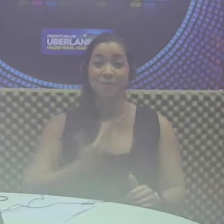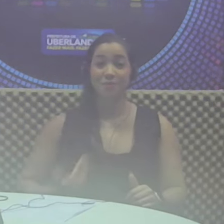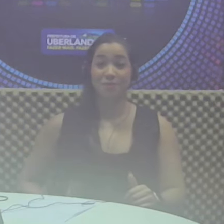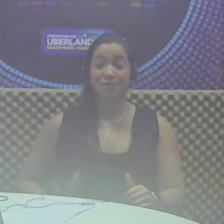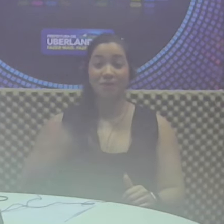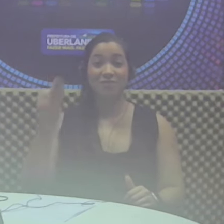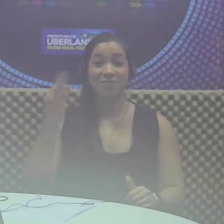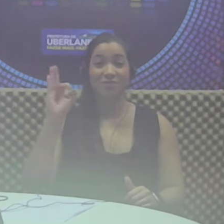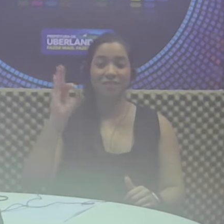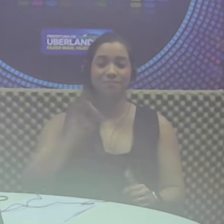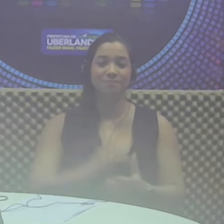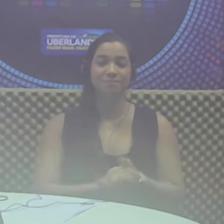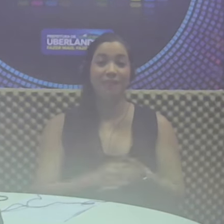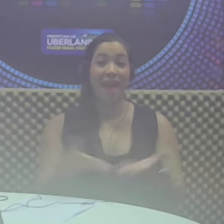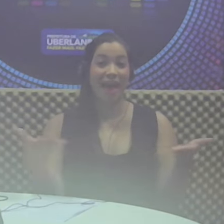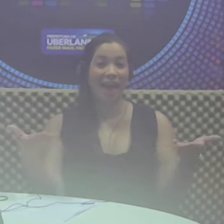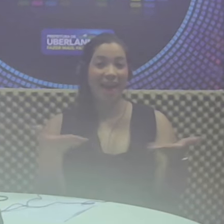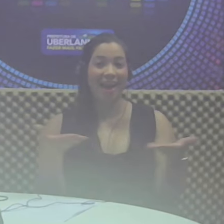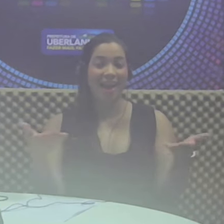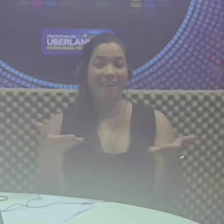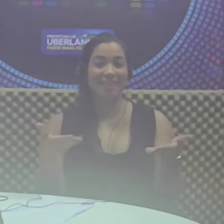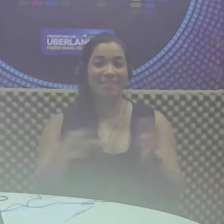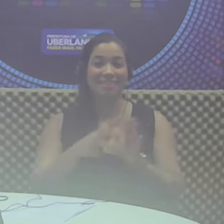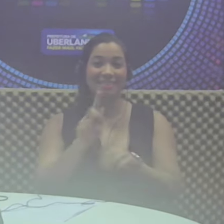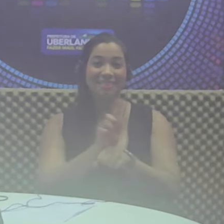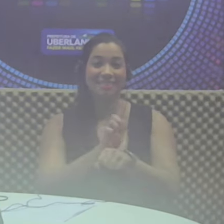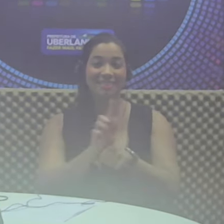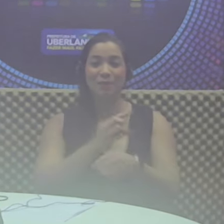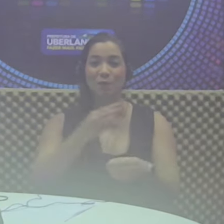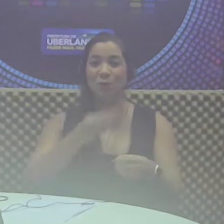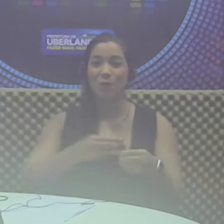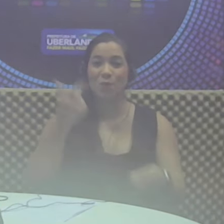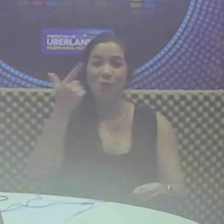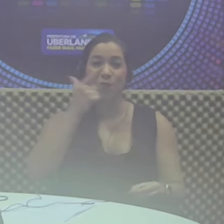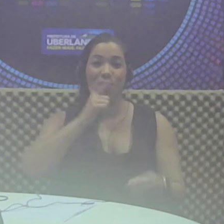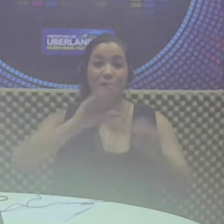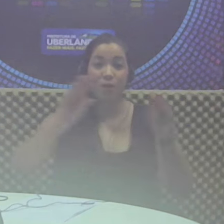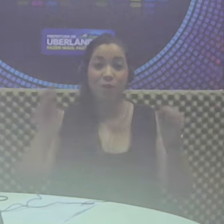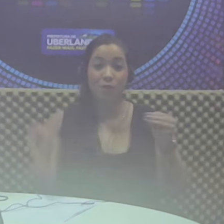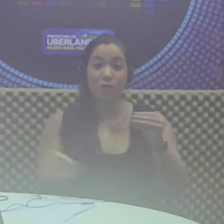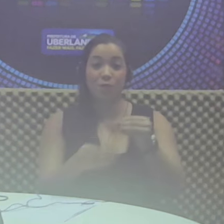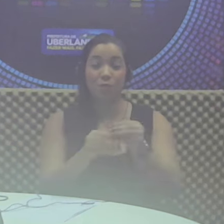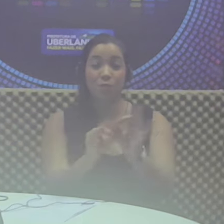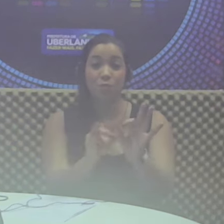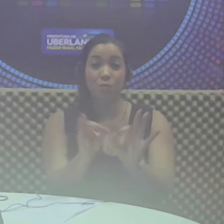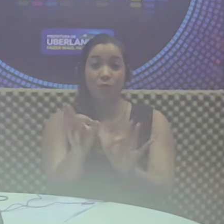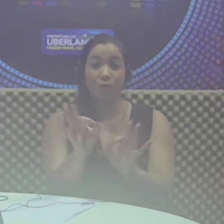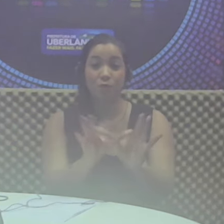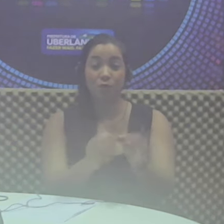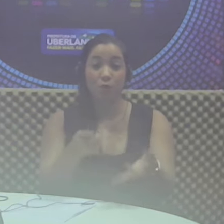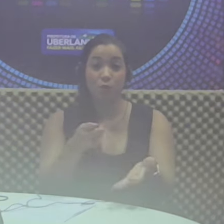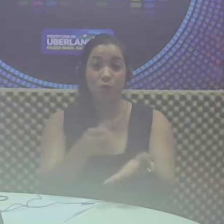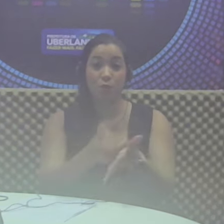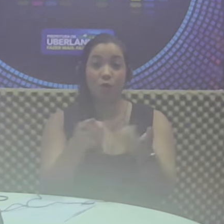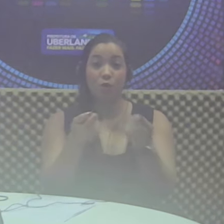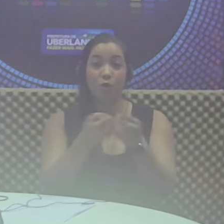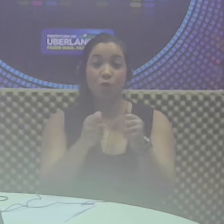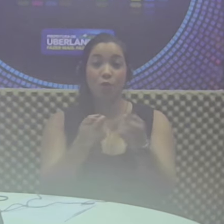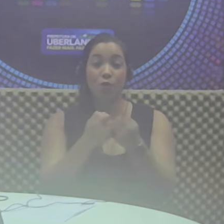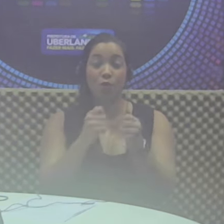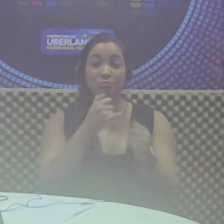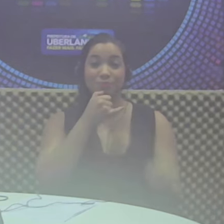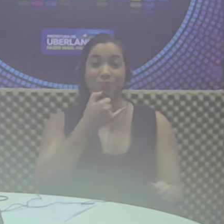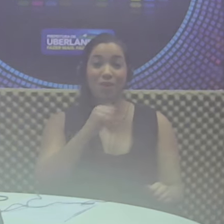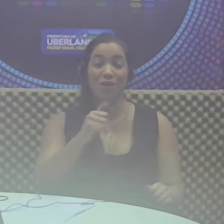Desta vez, a gestão municipal obteve a inclusão do projeto para aquisição de ônibus elétricos